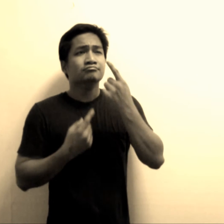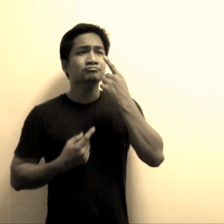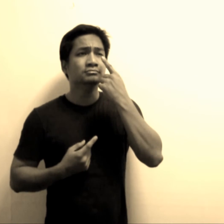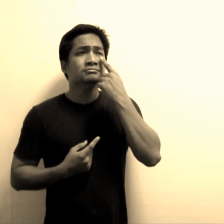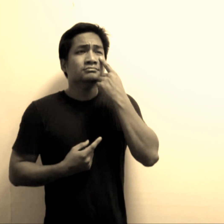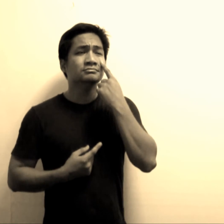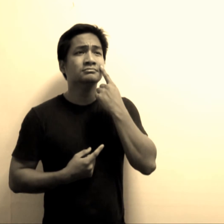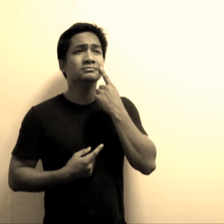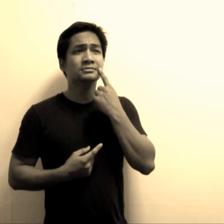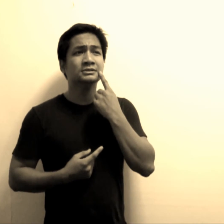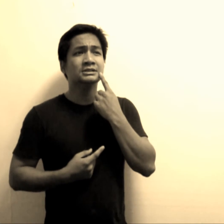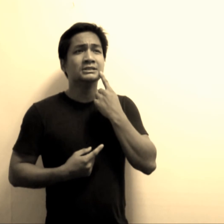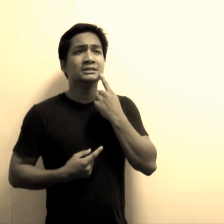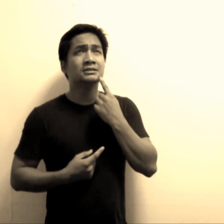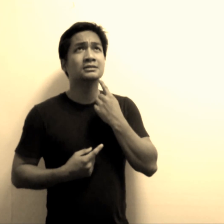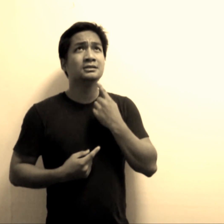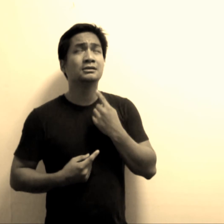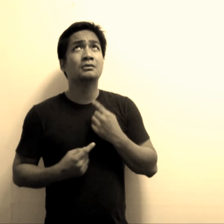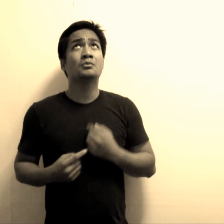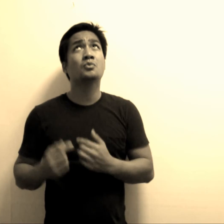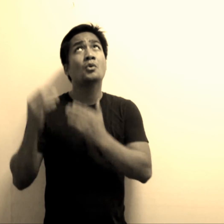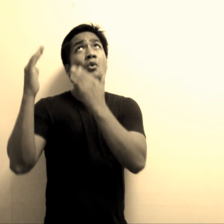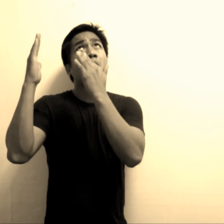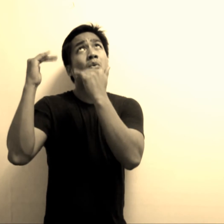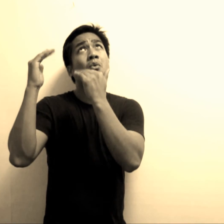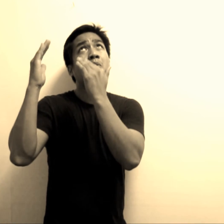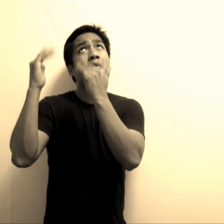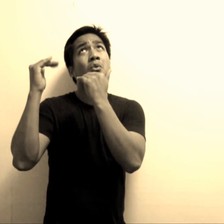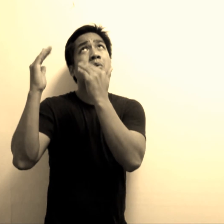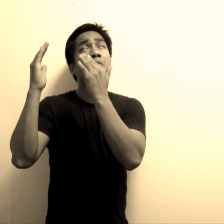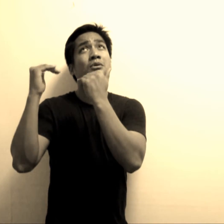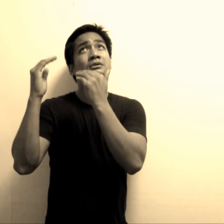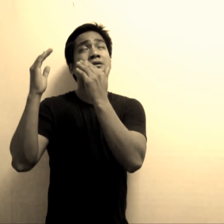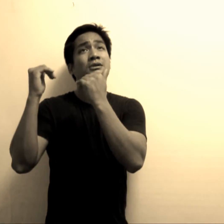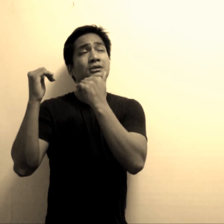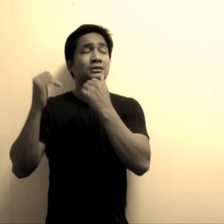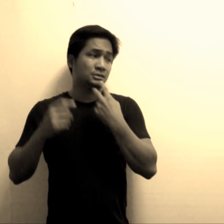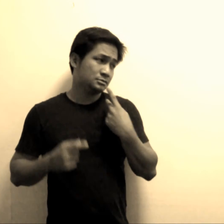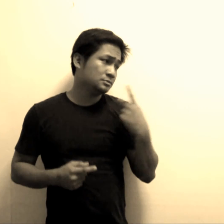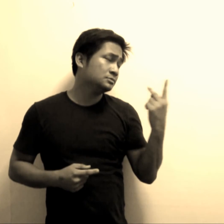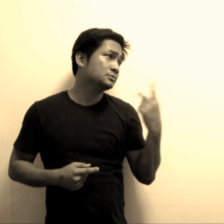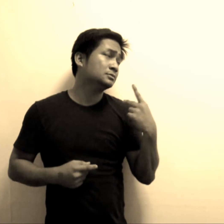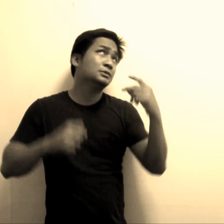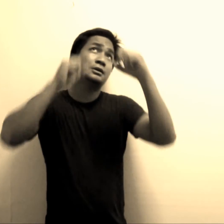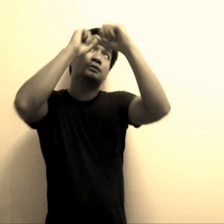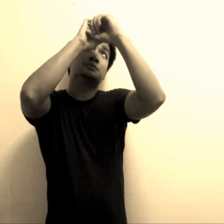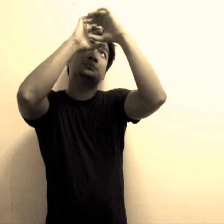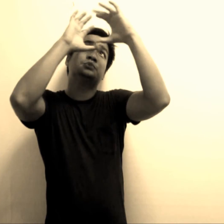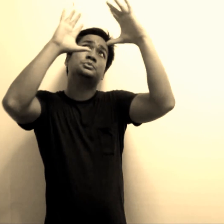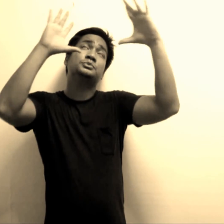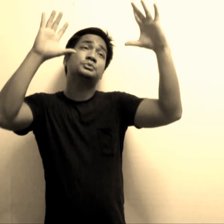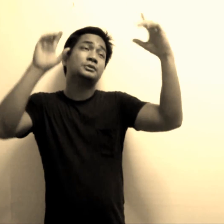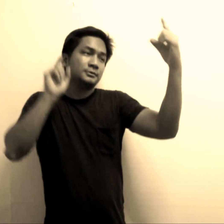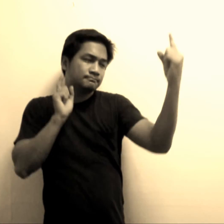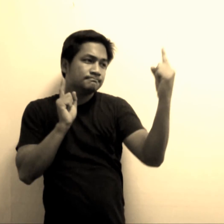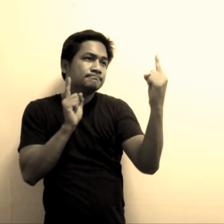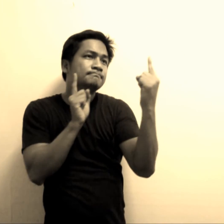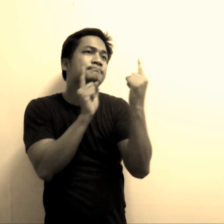mata Busahin na o't ngaunta, kitang duha, magkita